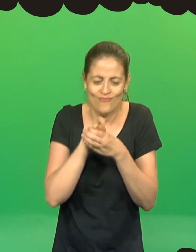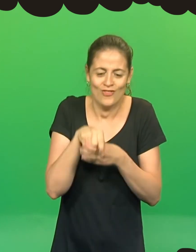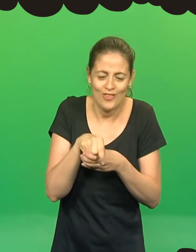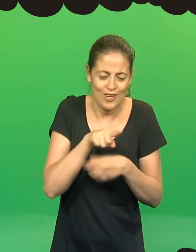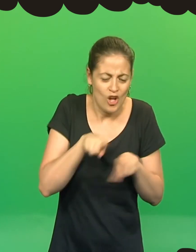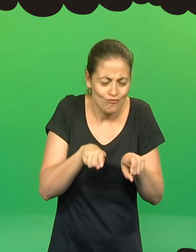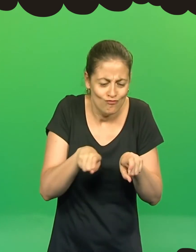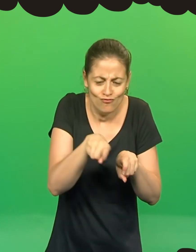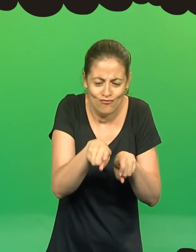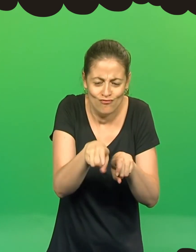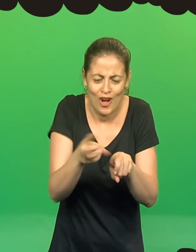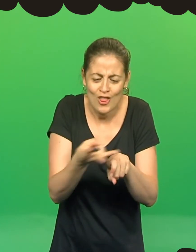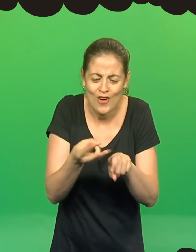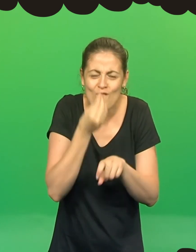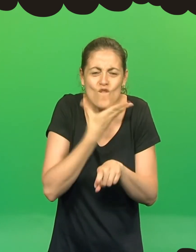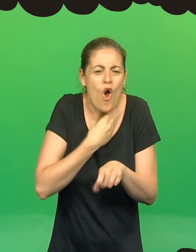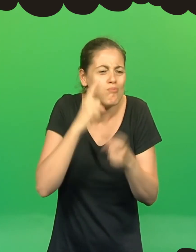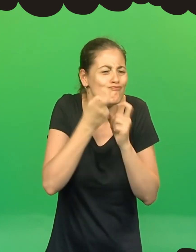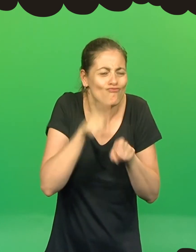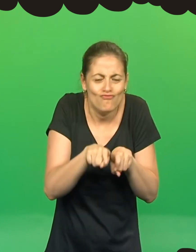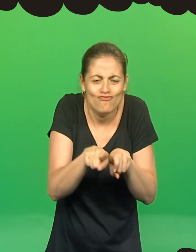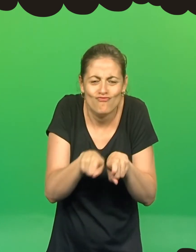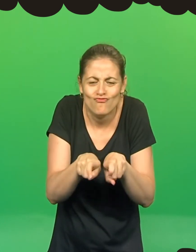saíram três pequenas lagartas, esfomeadas.